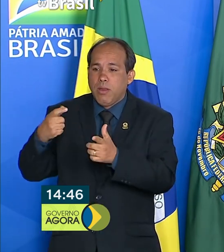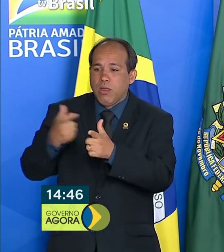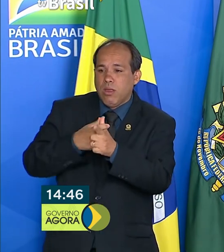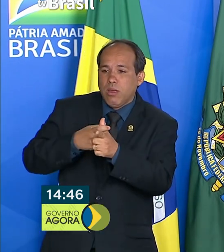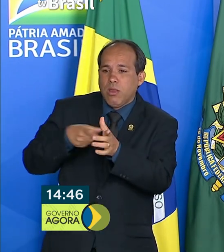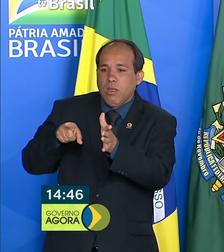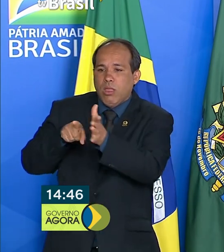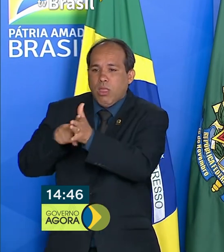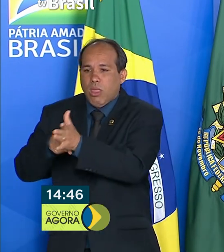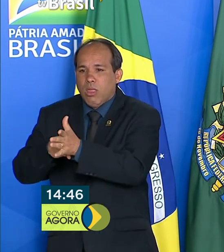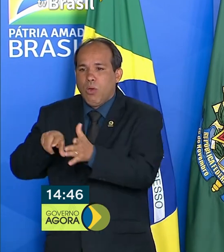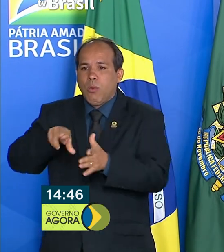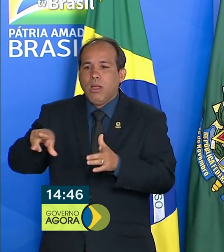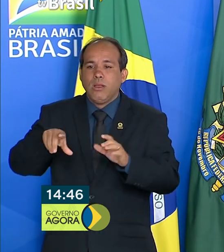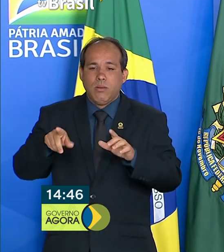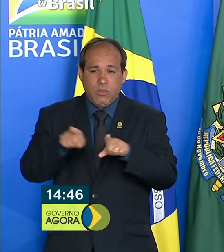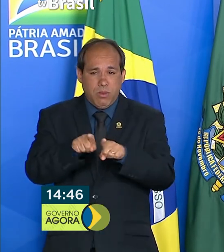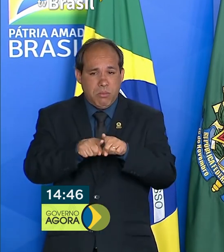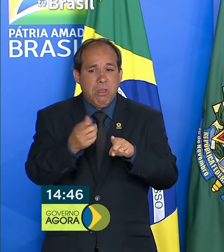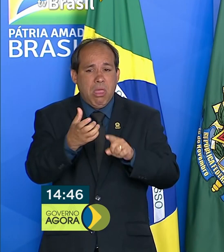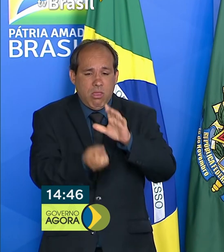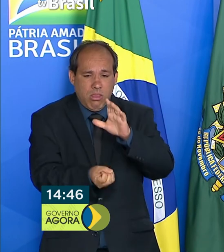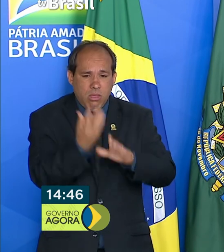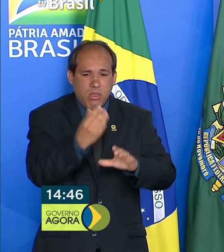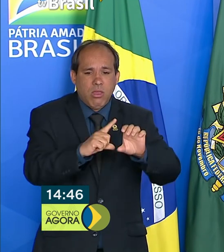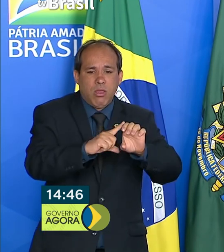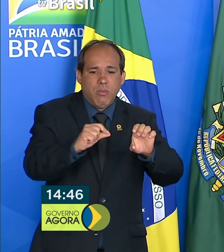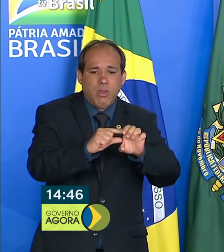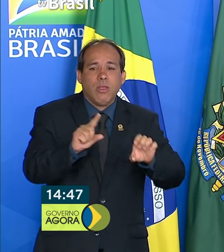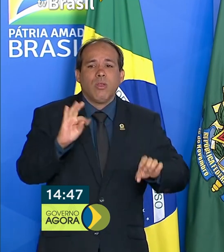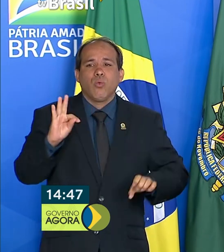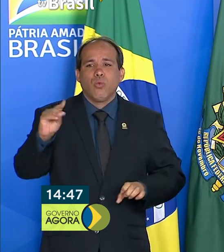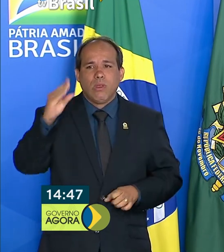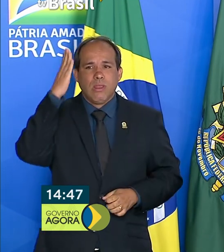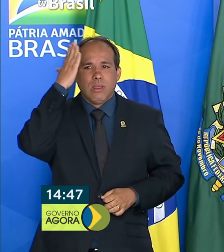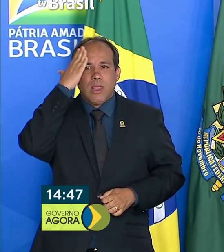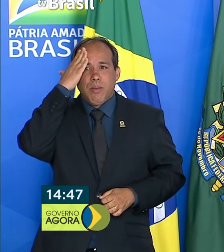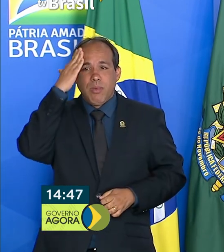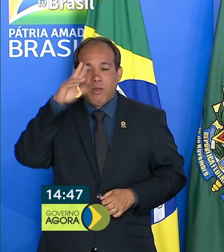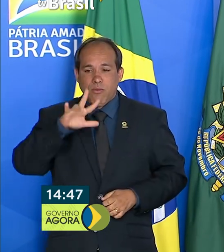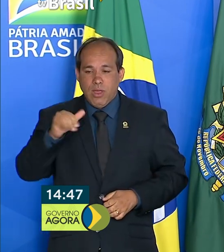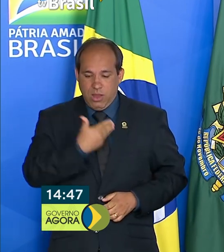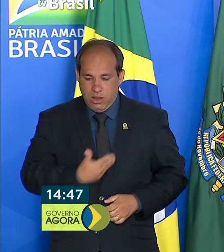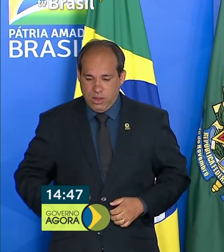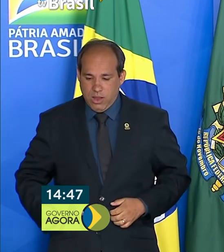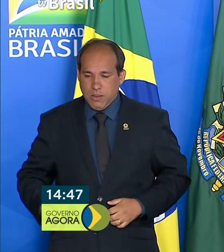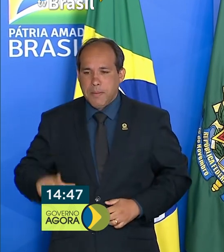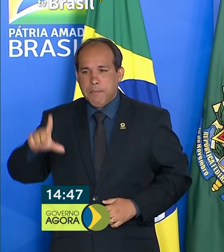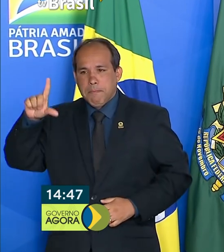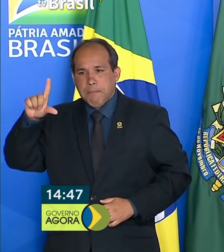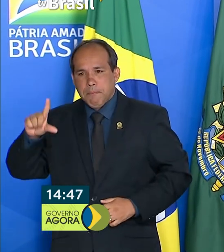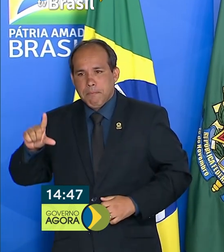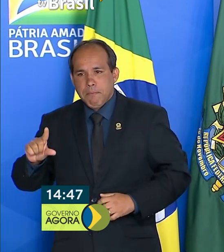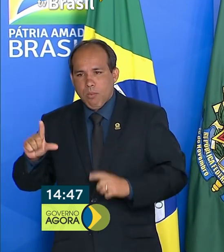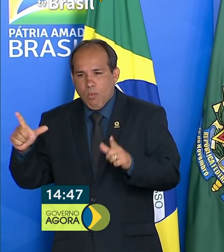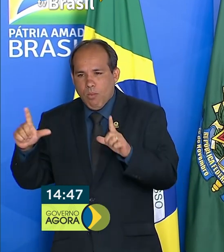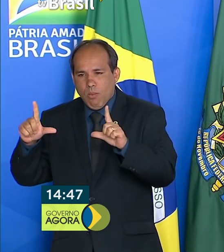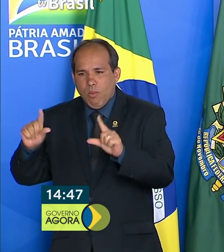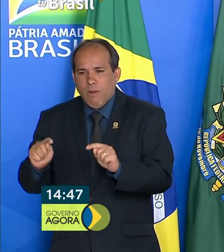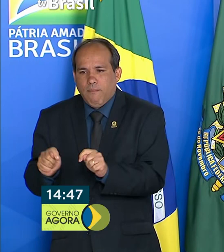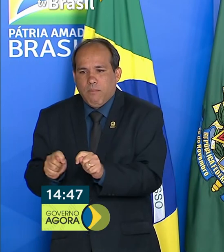quem queira empreender e saberá que cada vez mais o Estado está mais enxuto